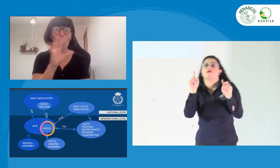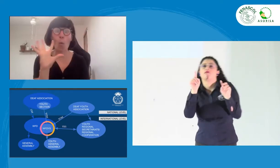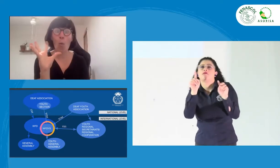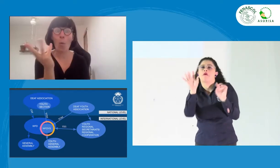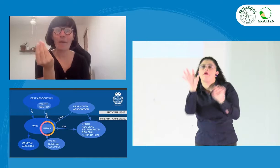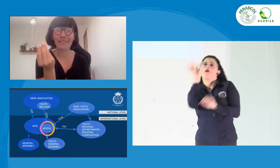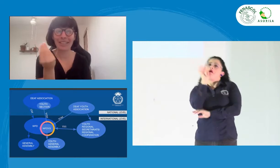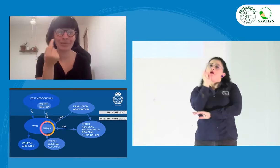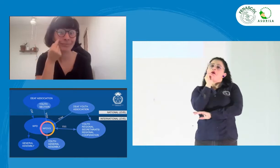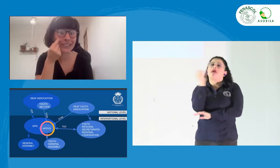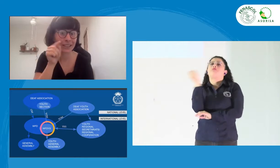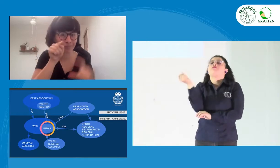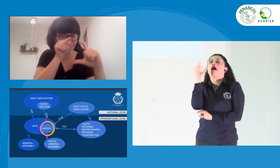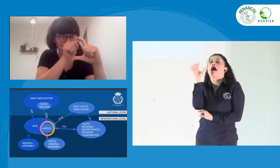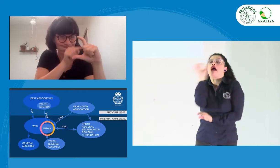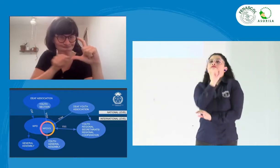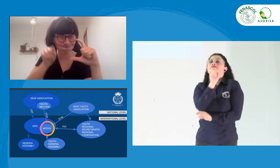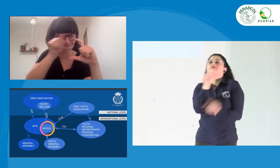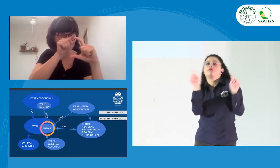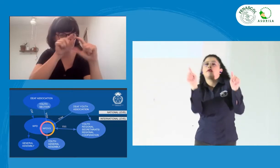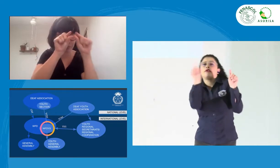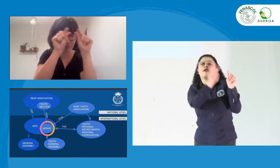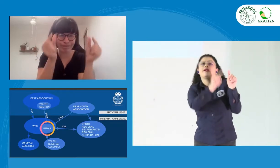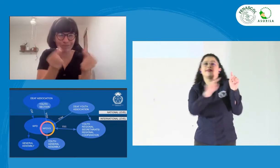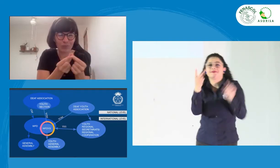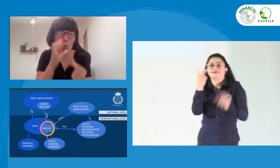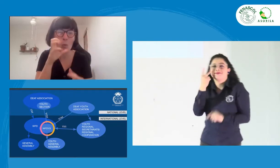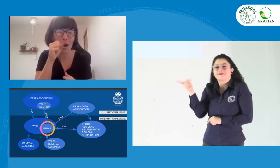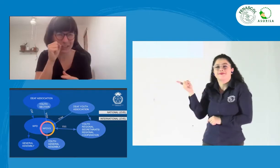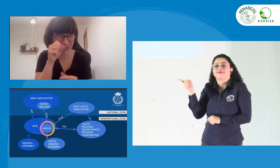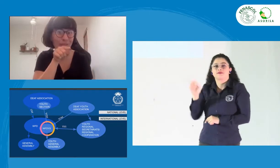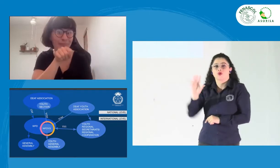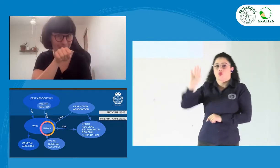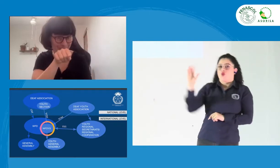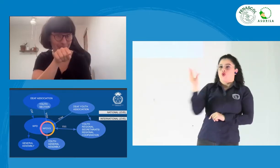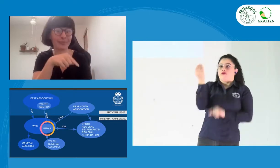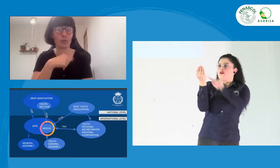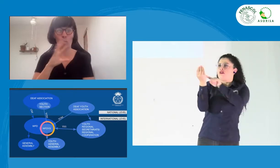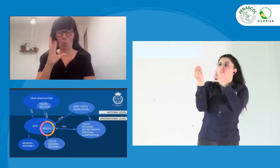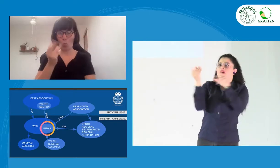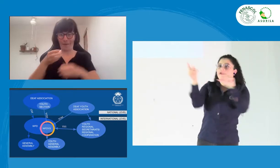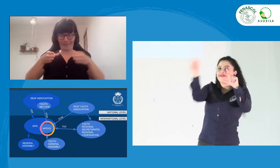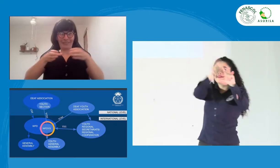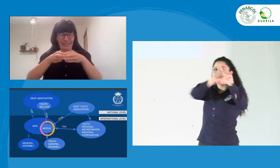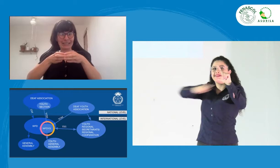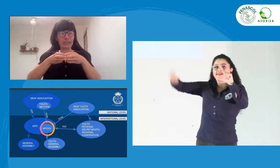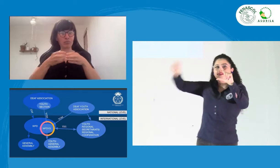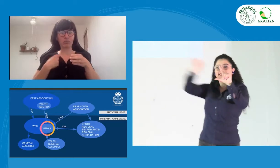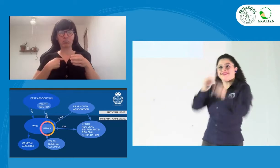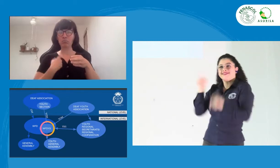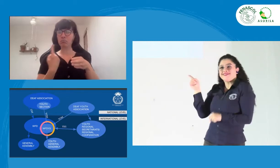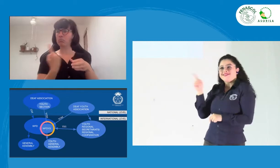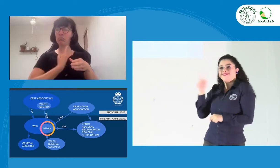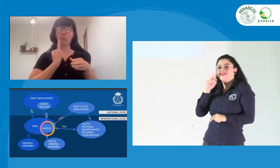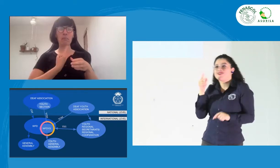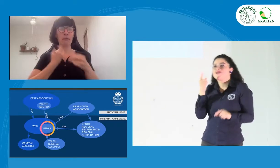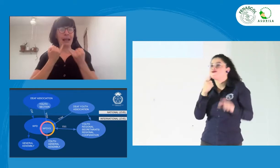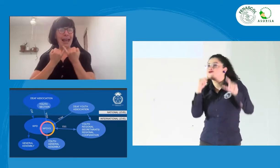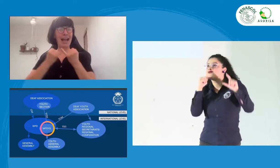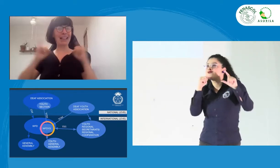nos da un panorama general de lo que es la WFD-YS, la sección de jóvenes de la WFD, que es el que ustedes ven